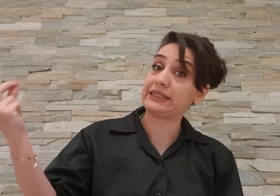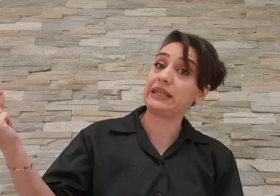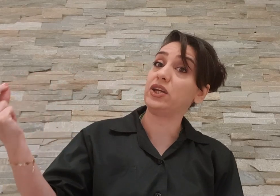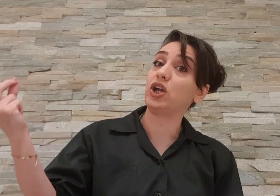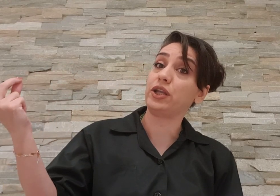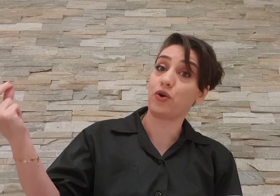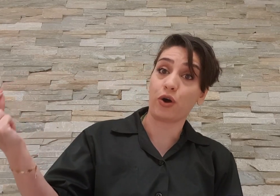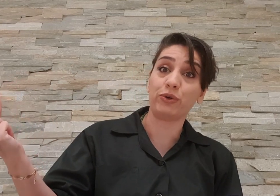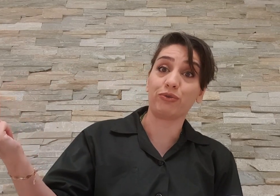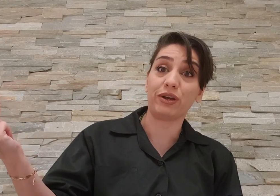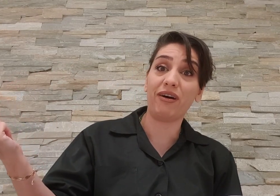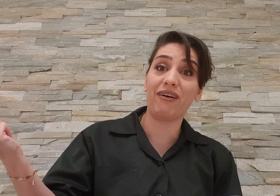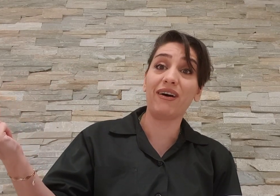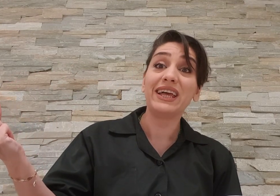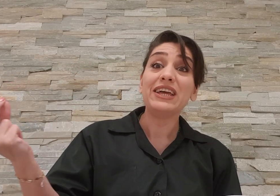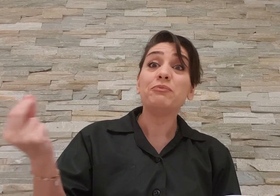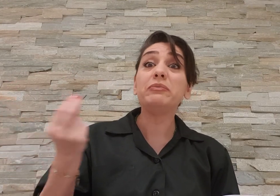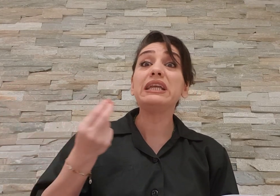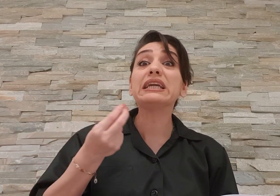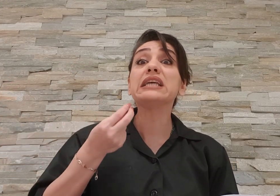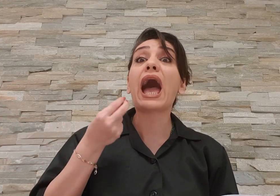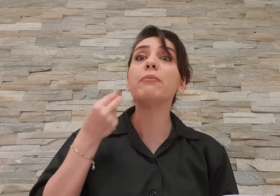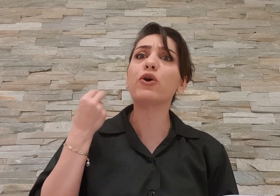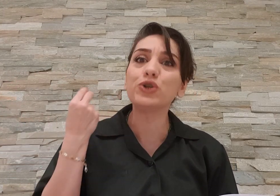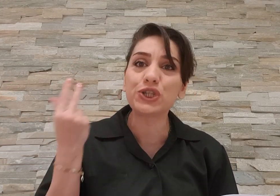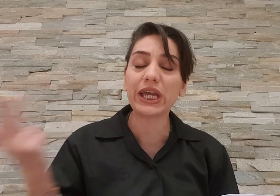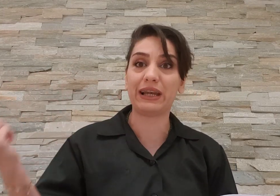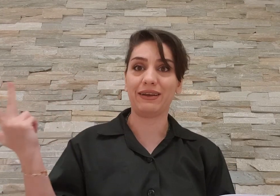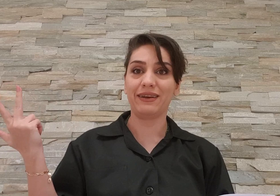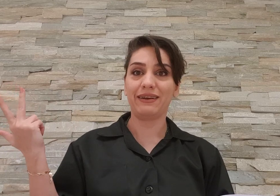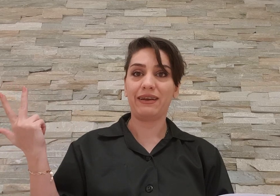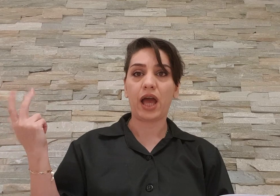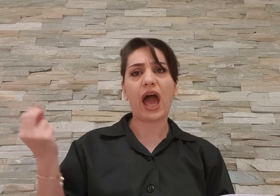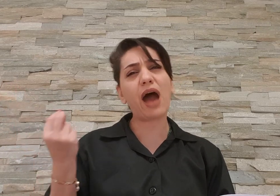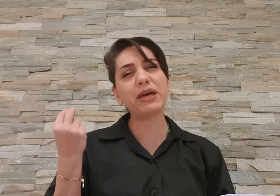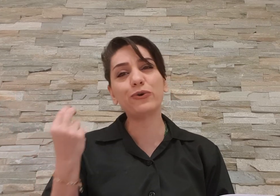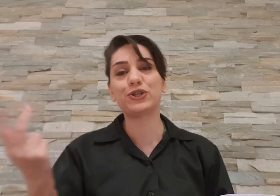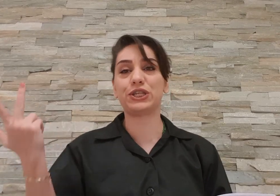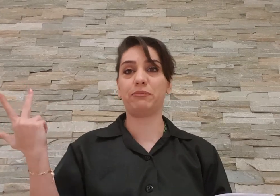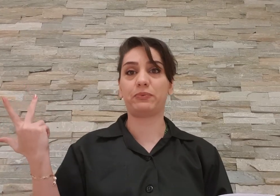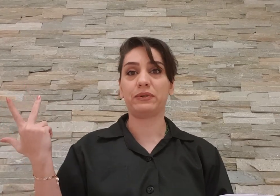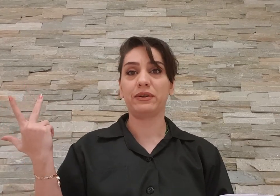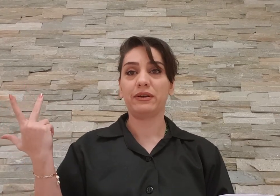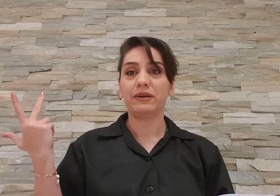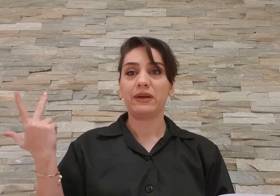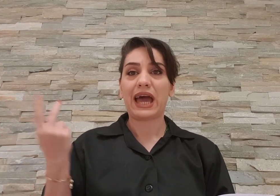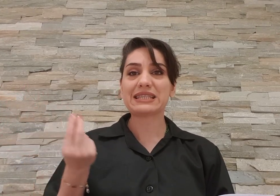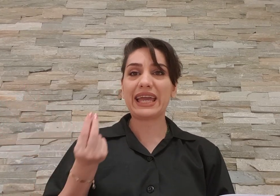سریال نگاه میکنه ها میبینه که تعمه خوشگل همه خوشتیب اصلا